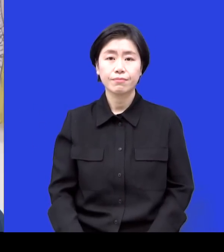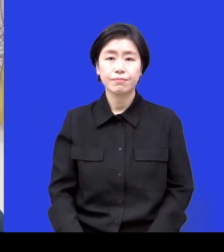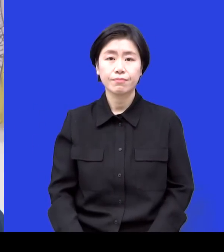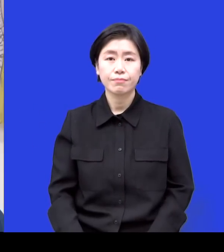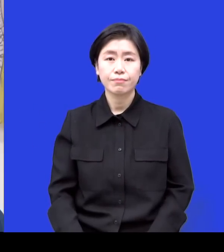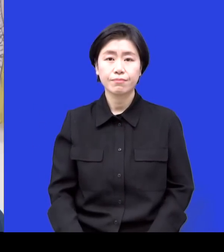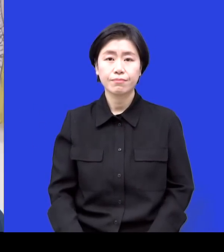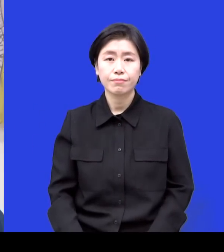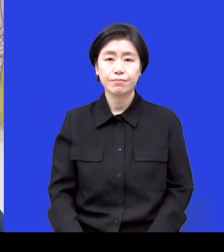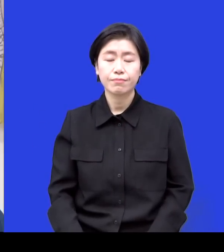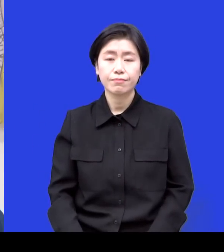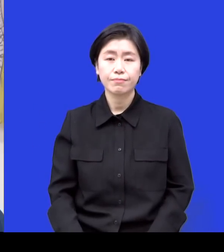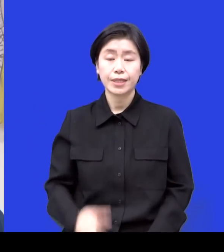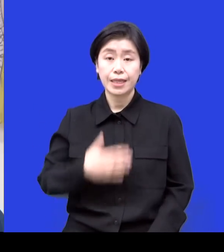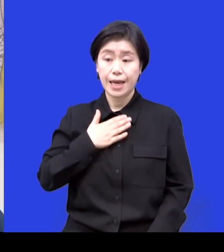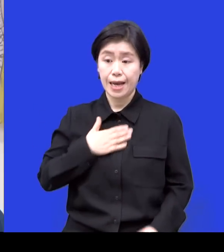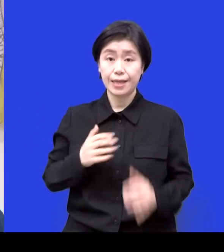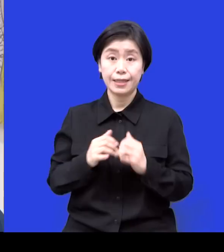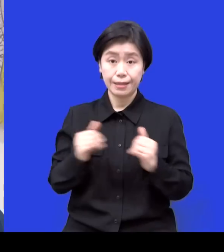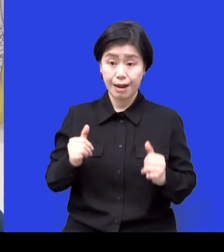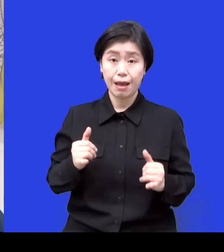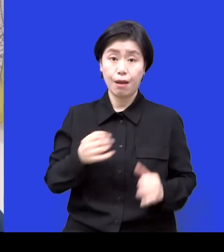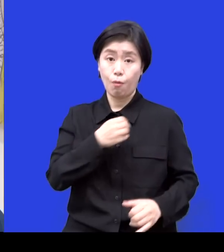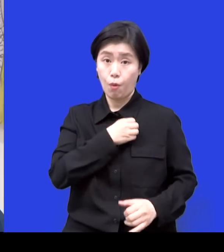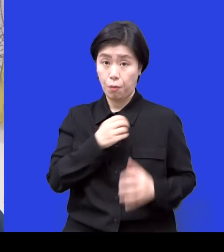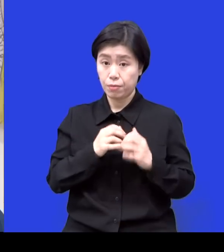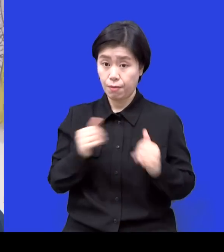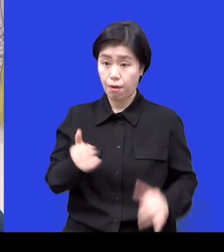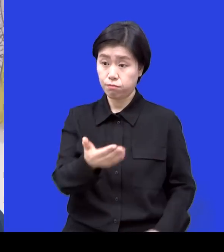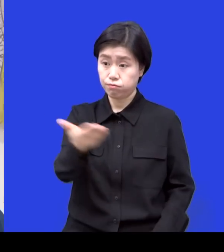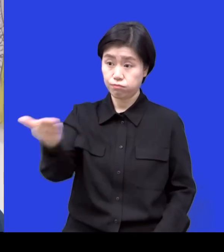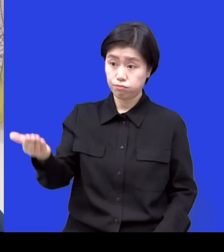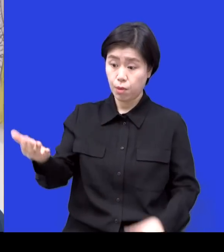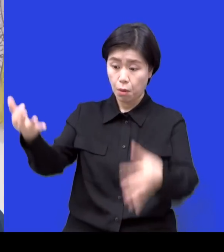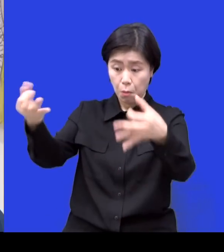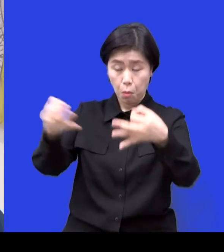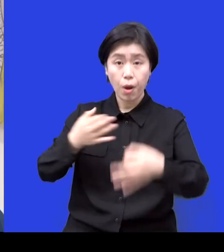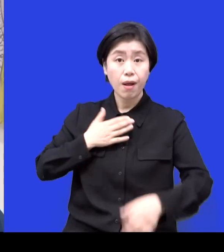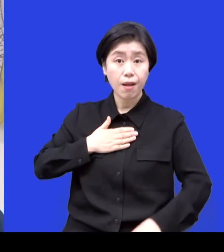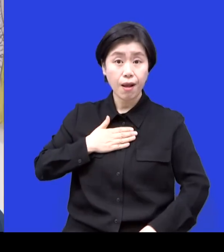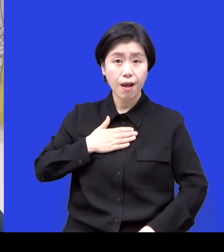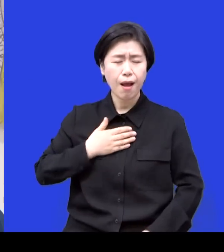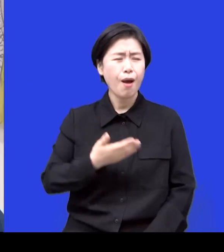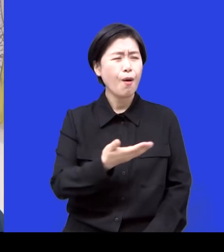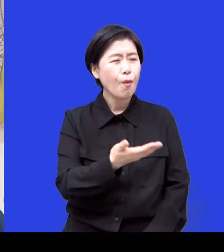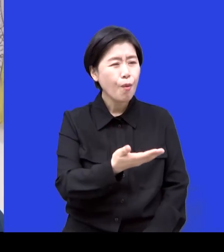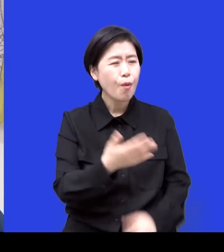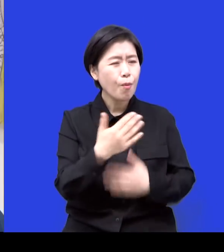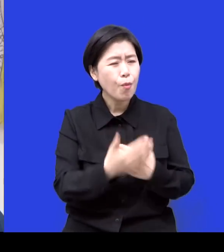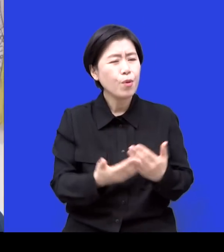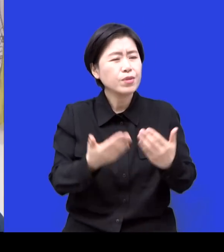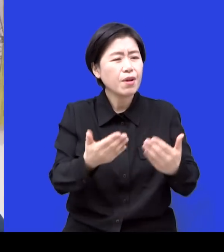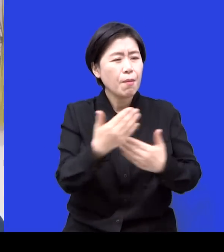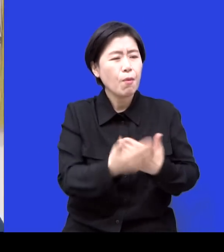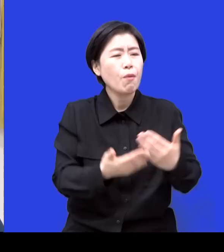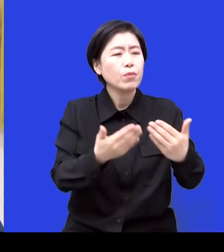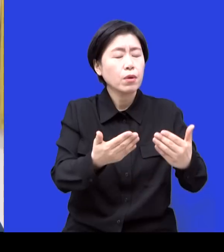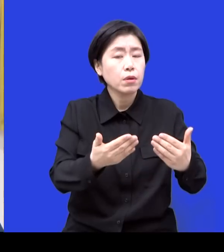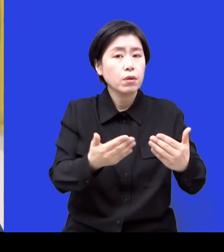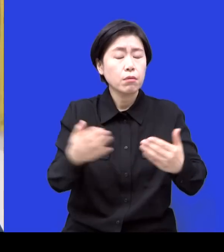일을 저희 회원분들도 많이 아시고 보면 봉사하시느라 봉사 그런데 봉사라는 말이 너무